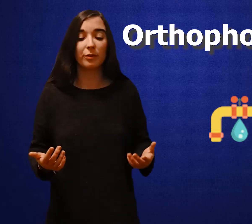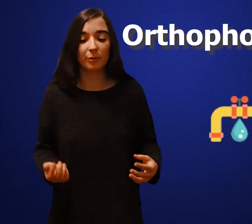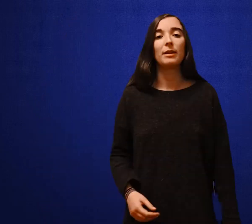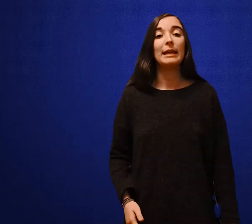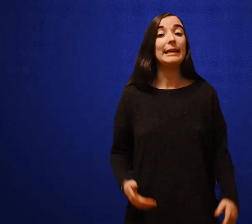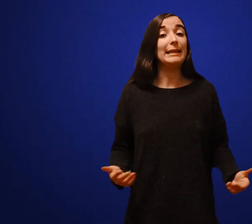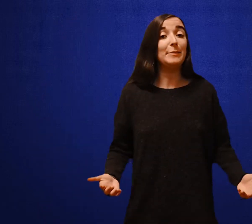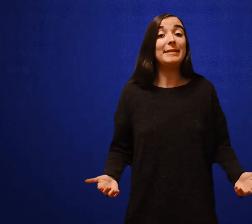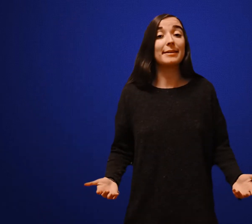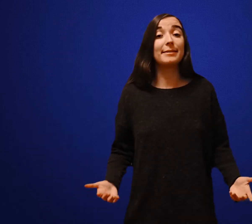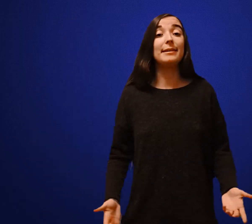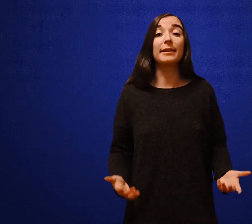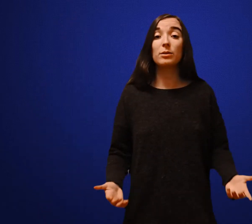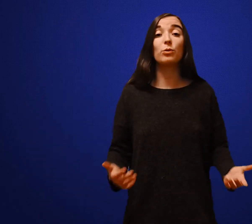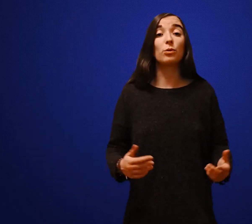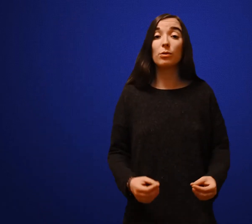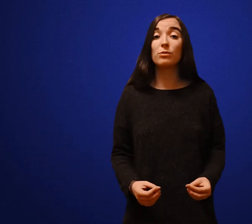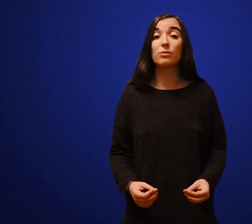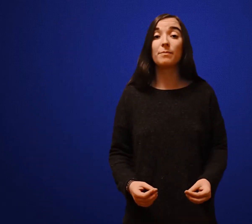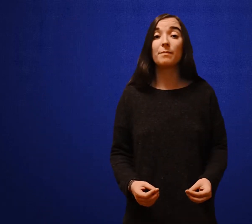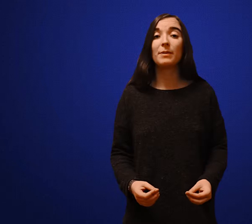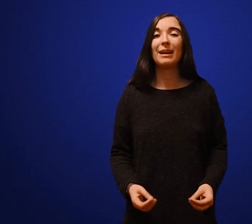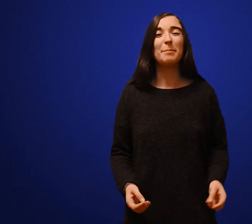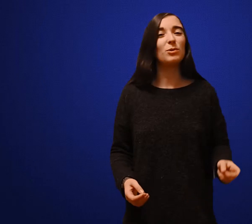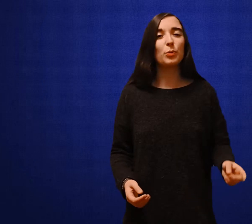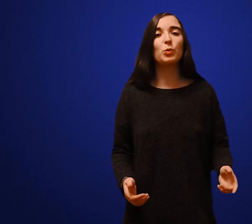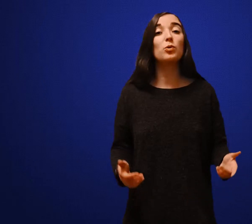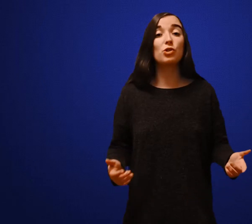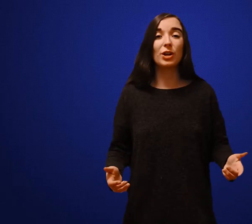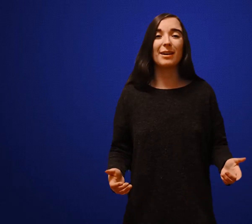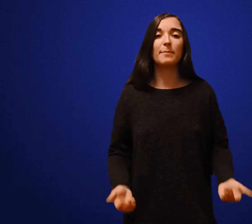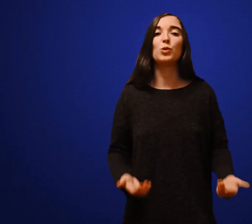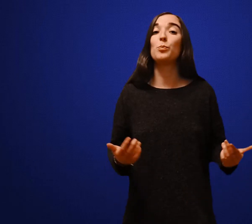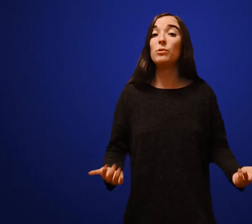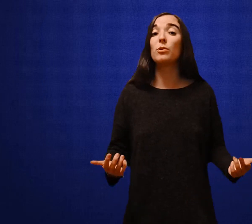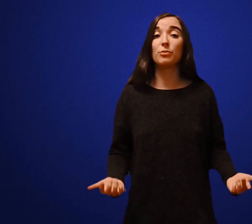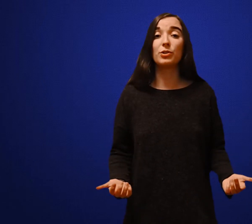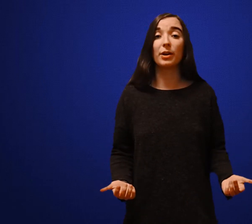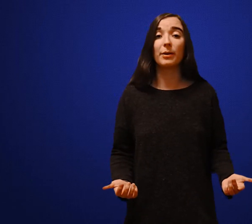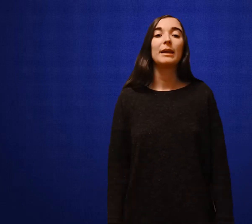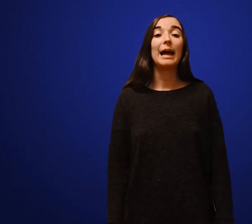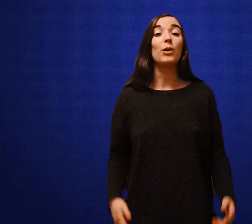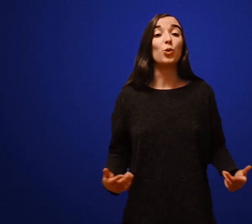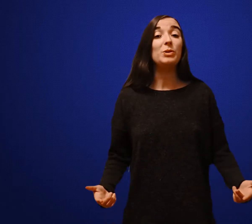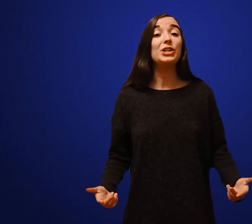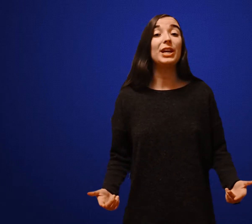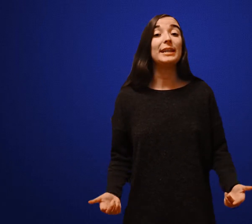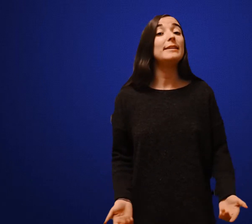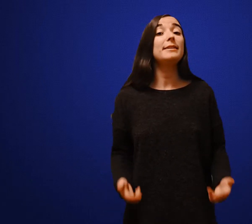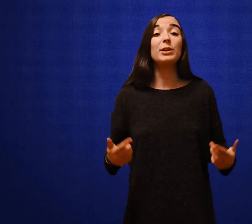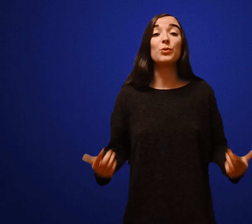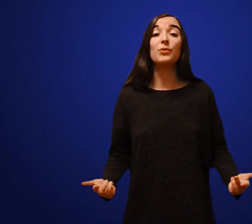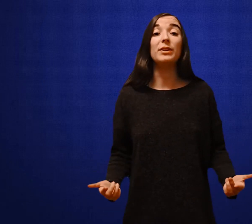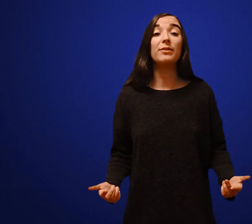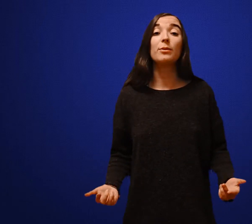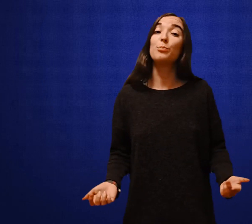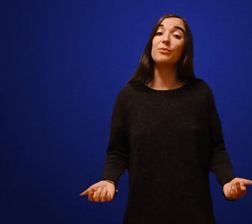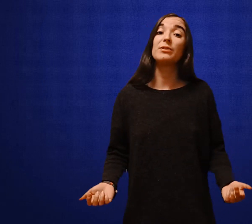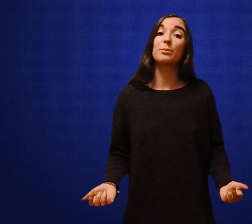Il limite ainsi les risques de corrosion Mais ce produit coûte cher, de plus en plus cher Alors le Michigan a décidé que Flint pouvait s'en